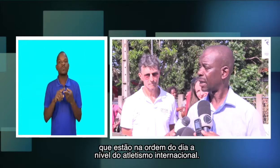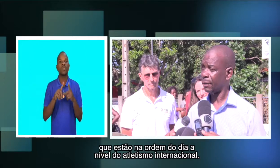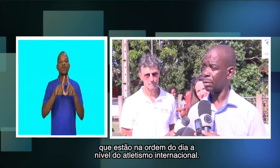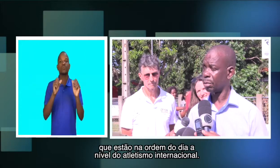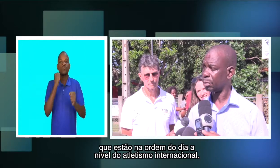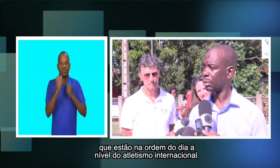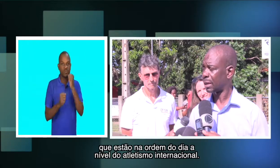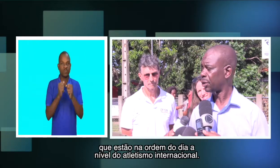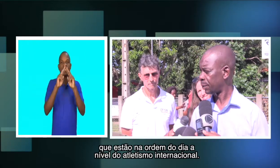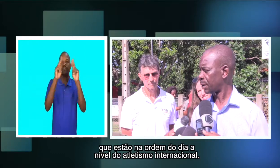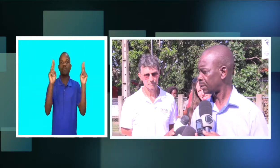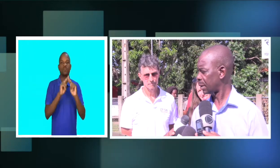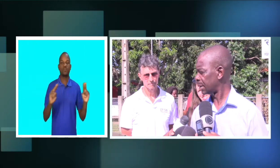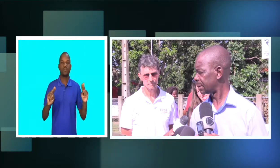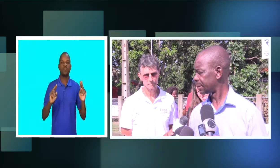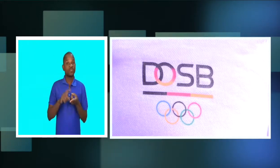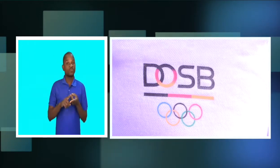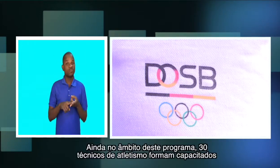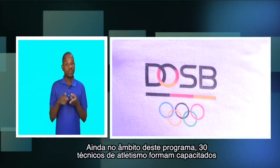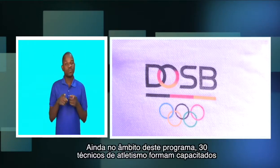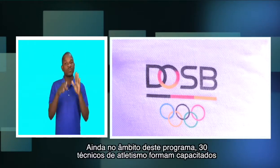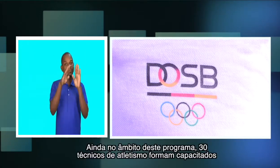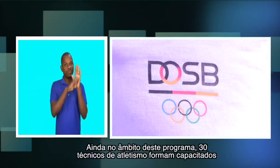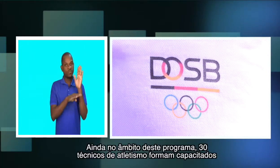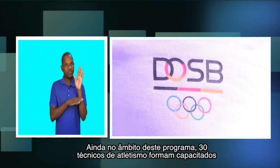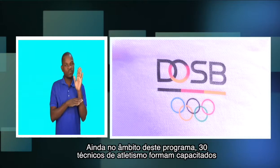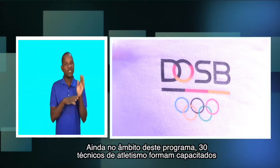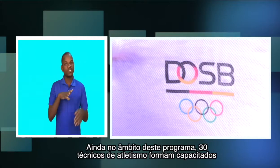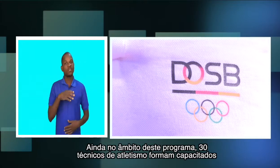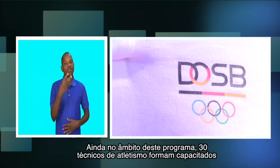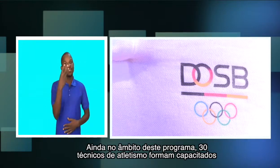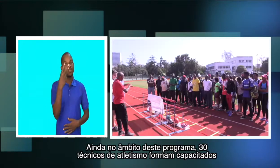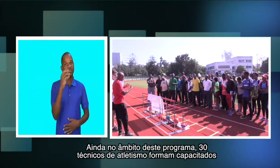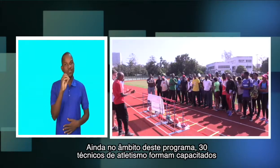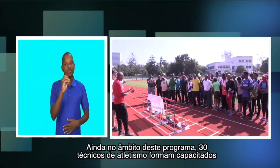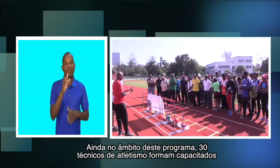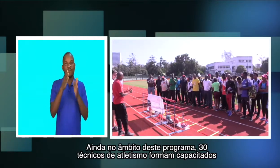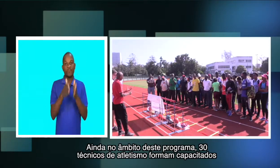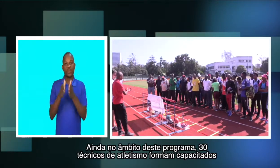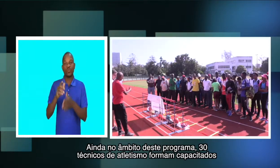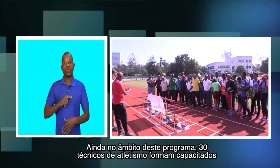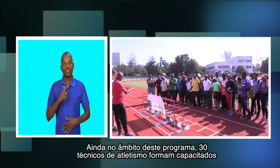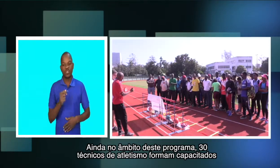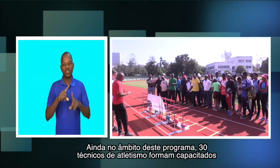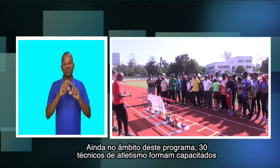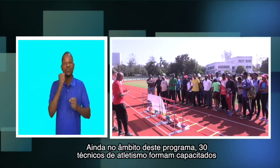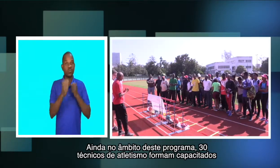nível do atletismo. Ainda no âmbito deste programa, 30 técnicos de atletismo foram